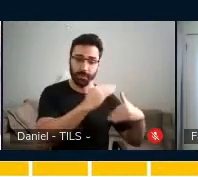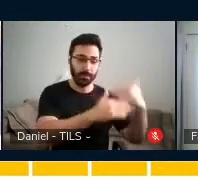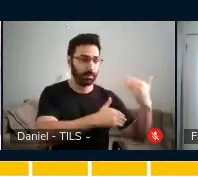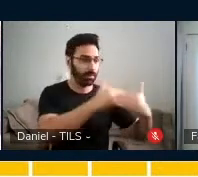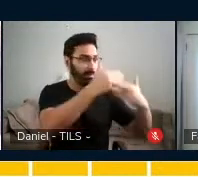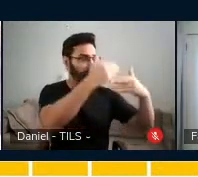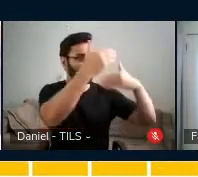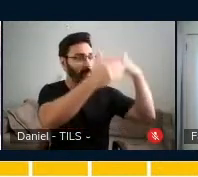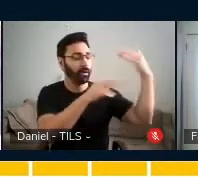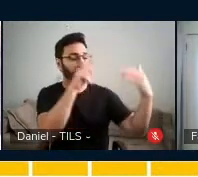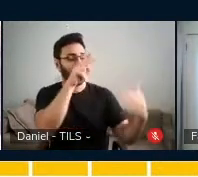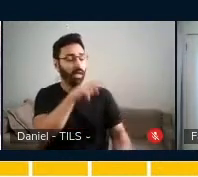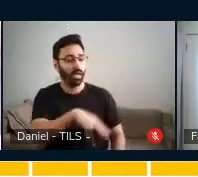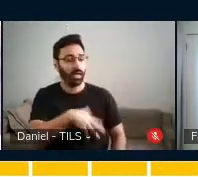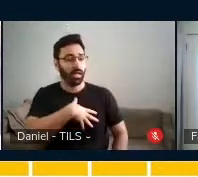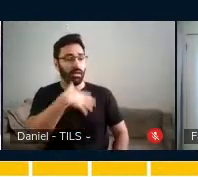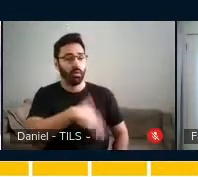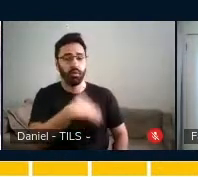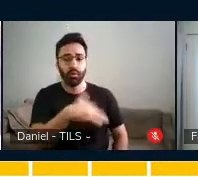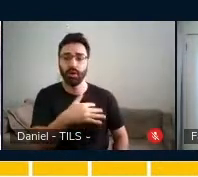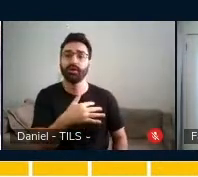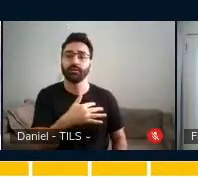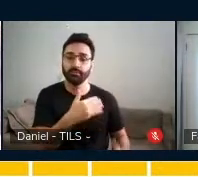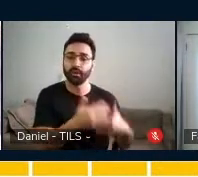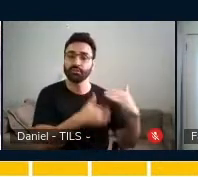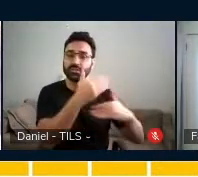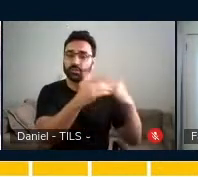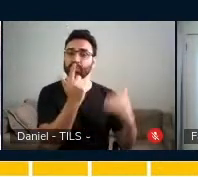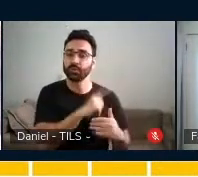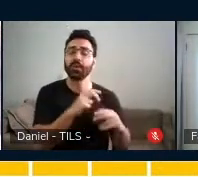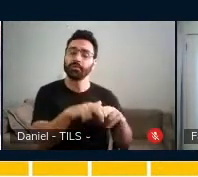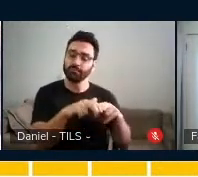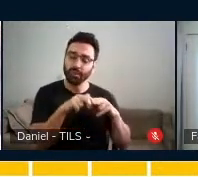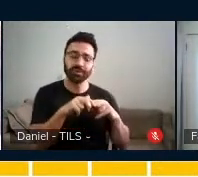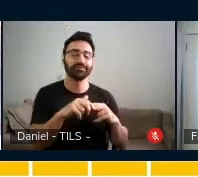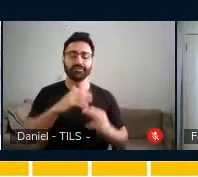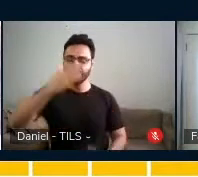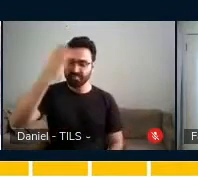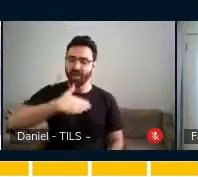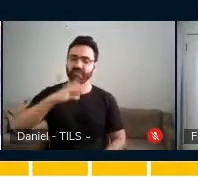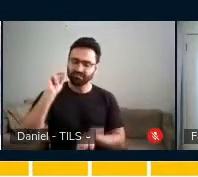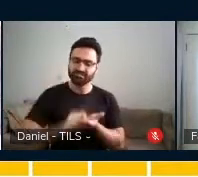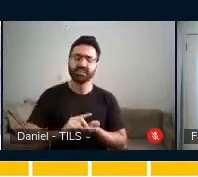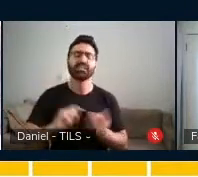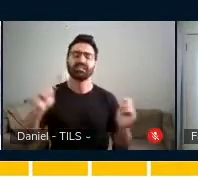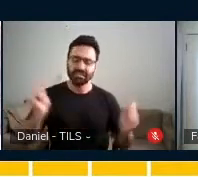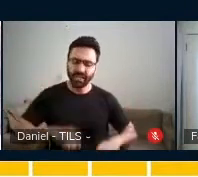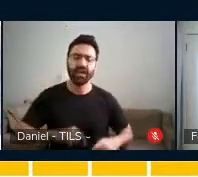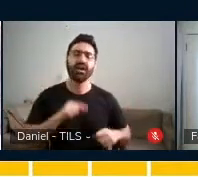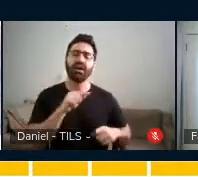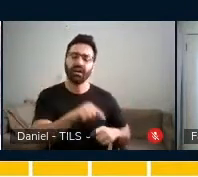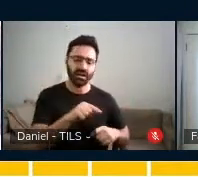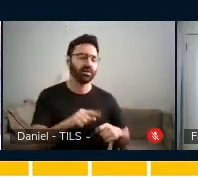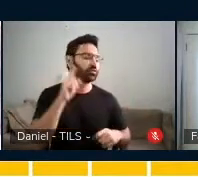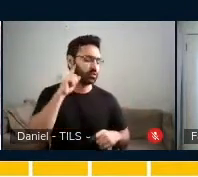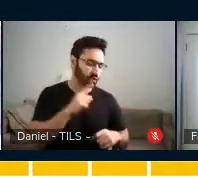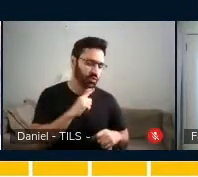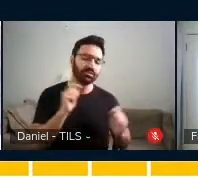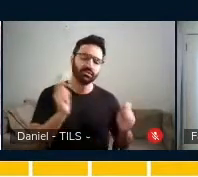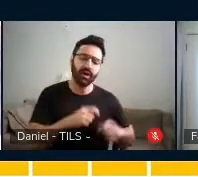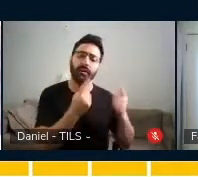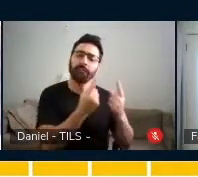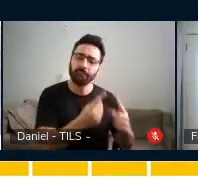longo do processo, demonstrando assim nossa tese de que é possível organizar processos educativos